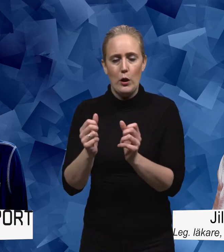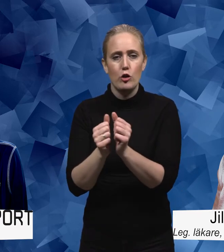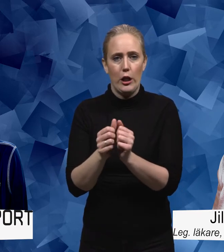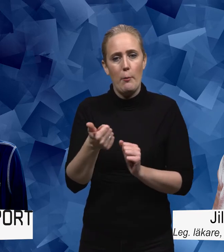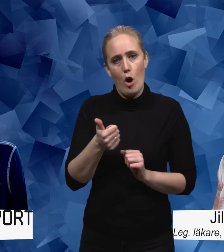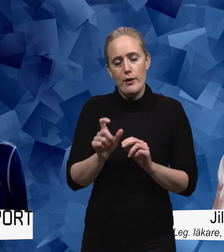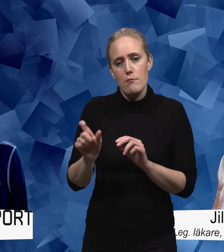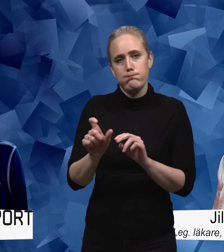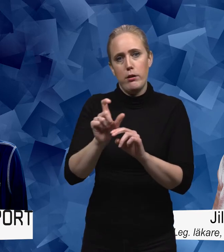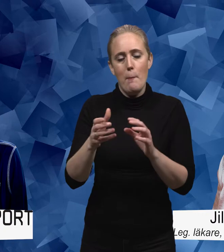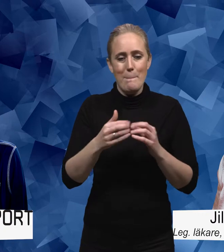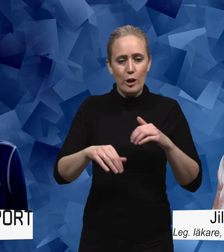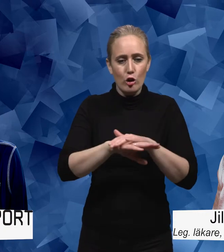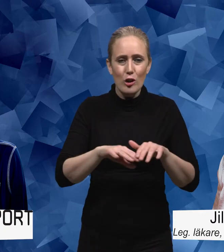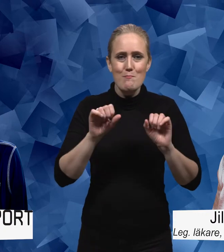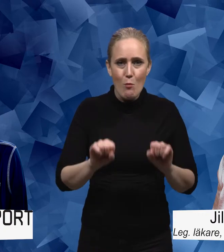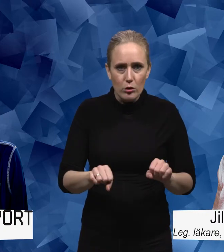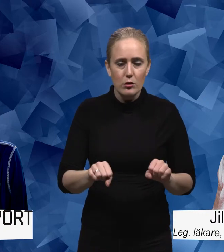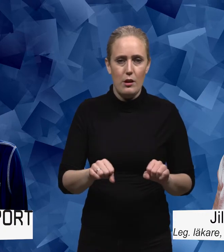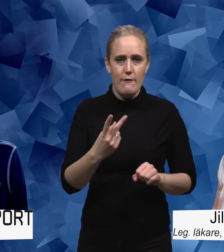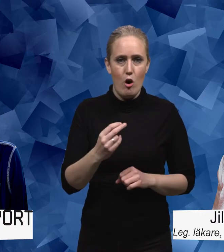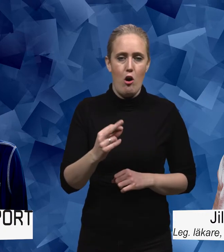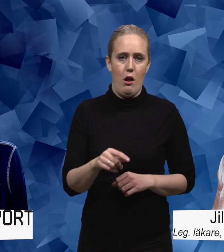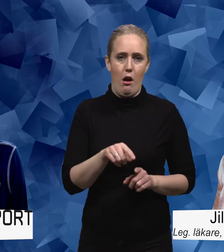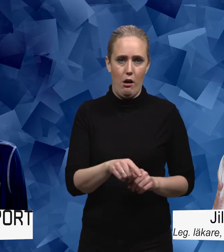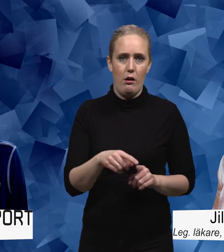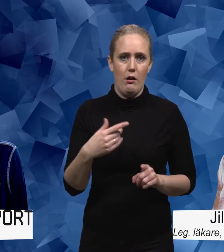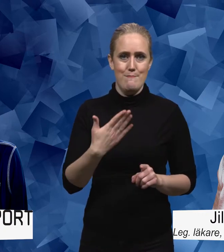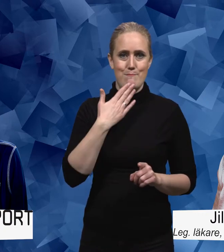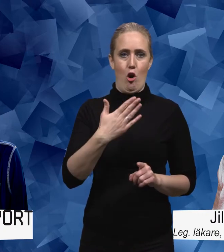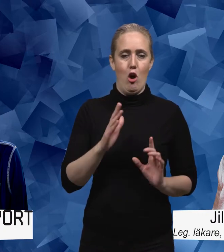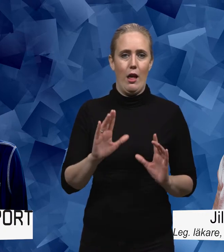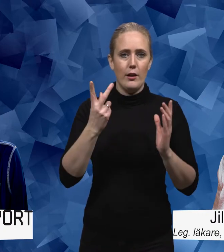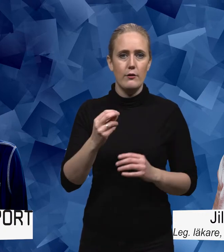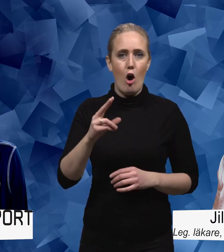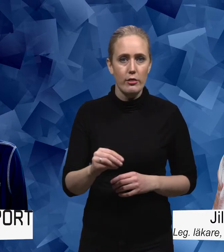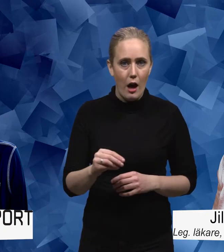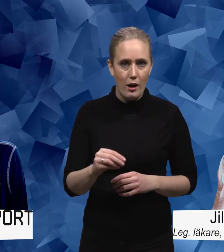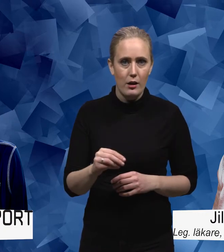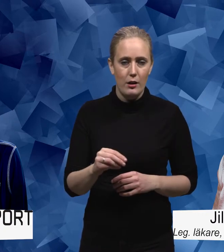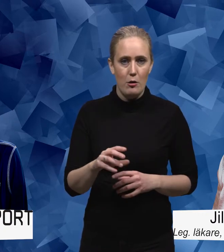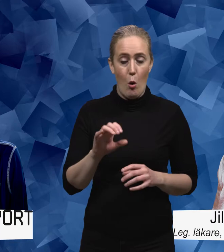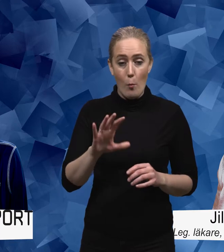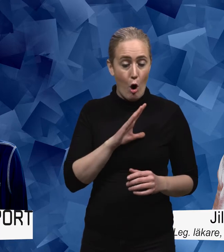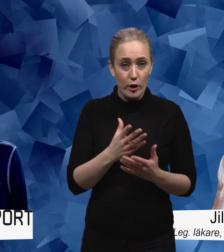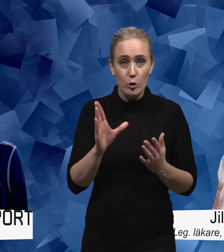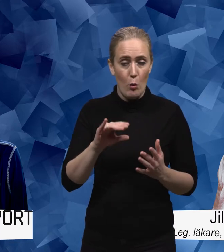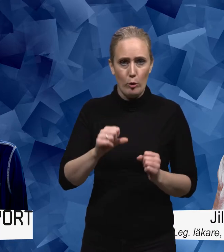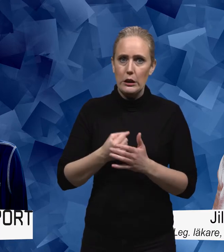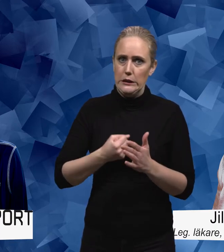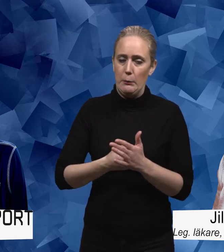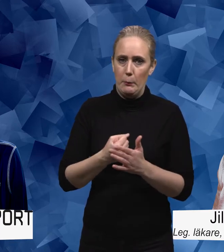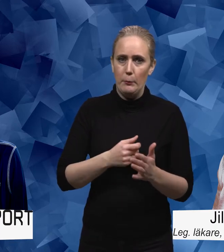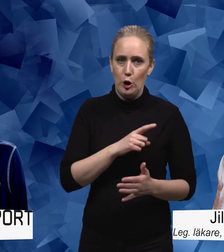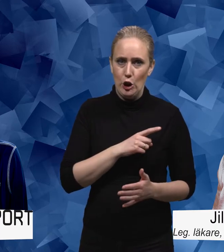Men har man inte goda levnadsvanor i botten så kan man få slita väldigt mycket för att ändå må bättre. Jag ska ge ett konkret